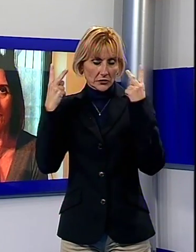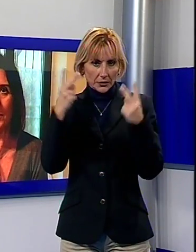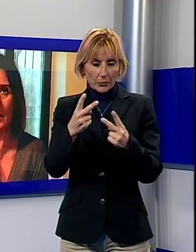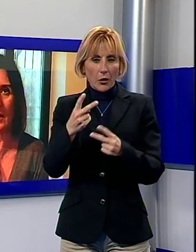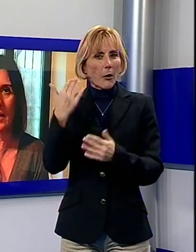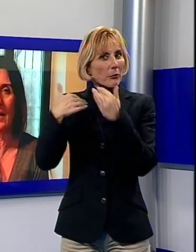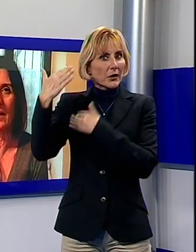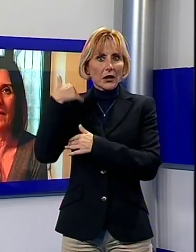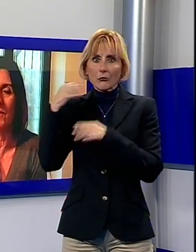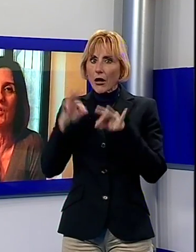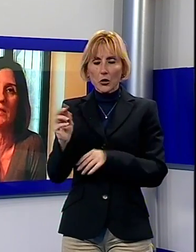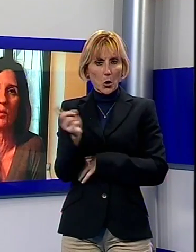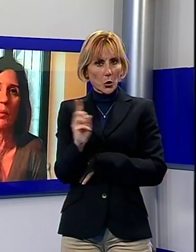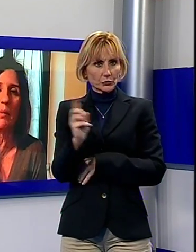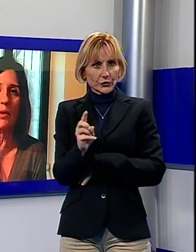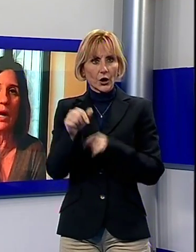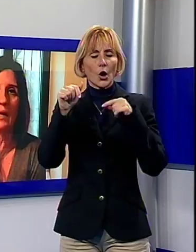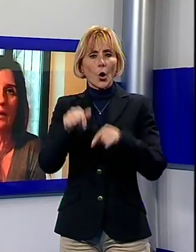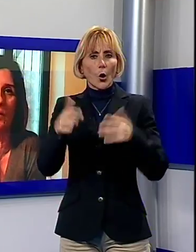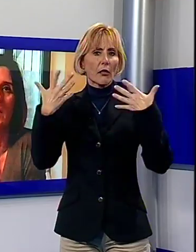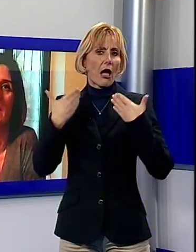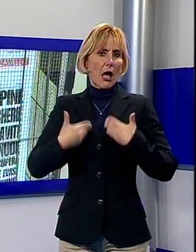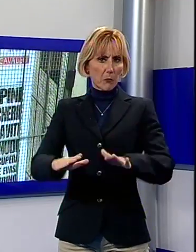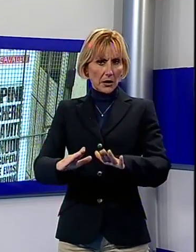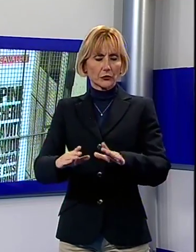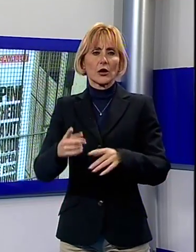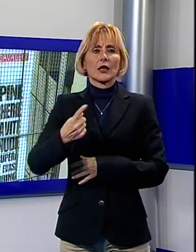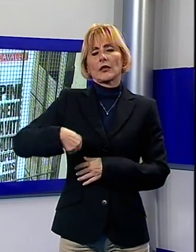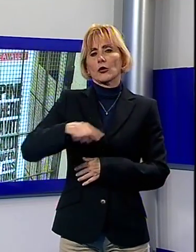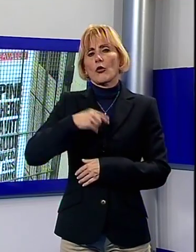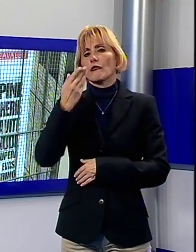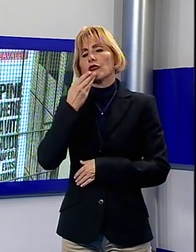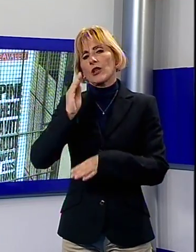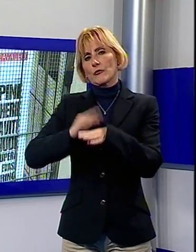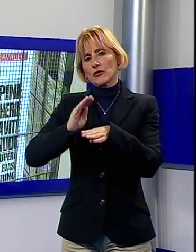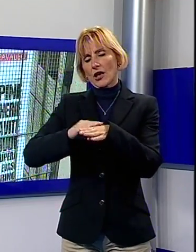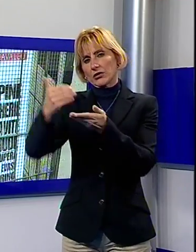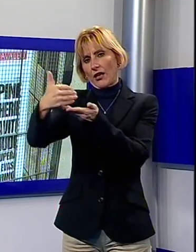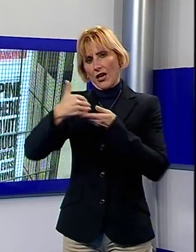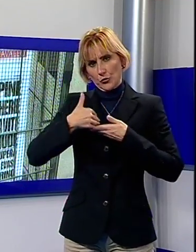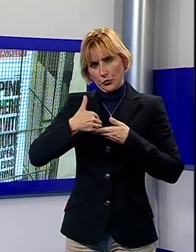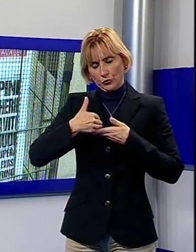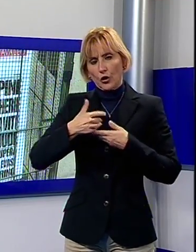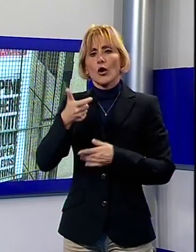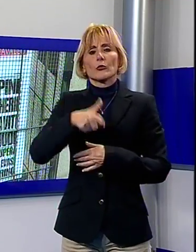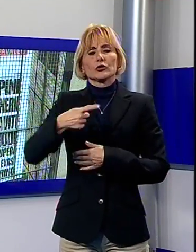nemmeno così, invece è stata proprio abbandonata e quindi chiediamo di venirci incontro, già che è difficile